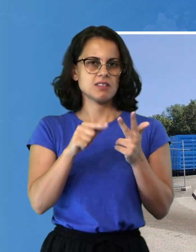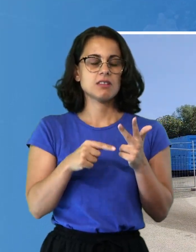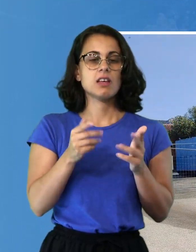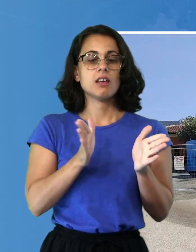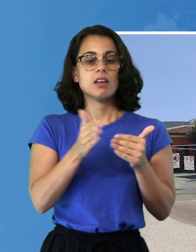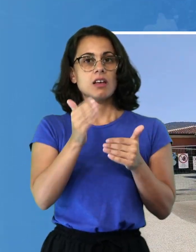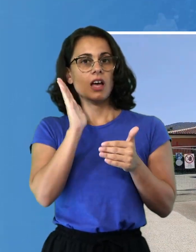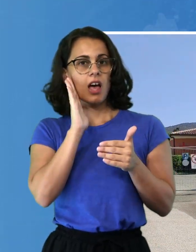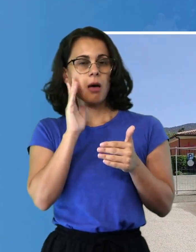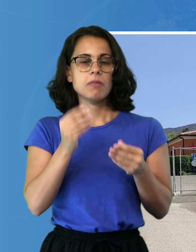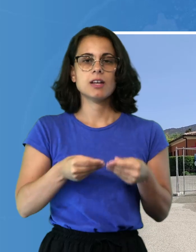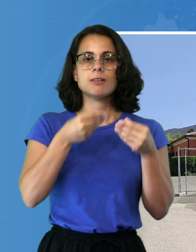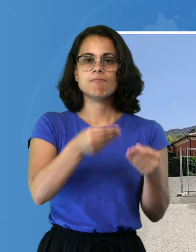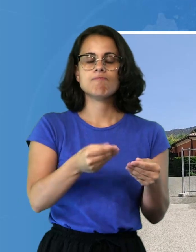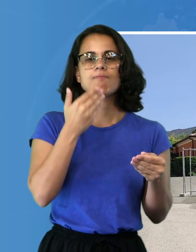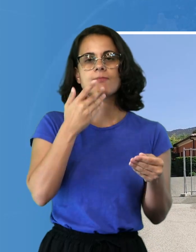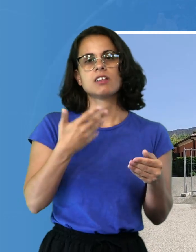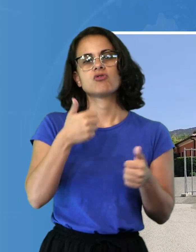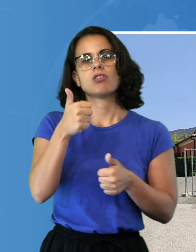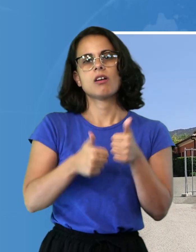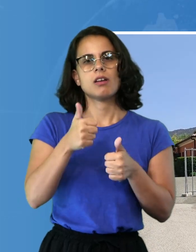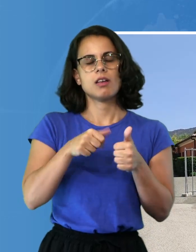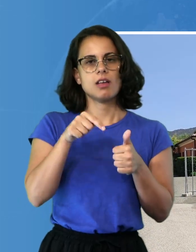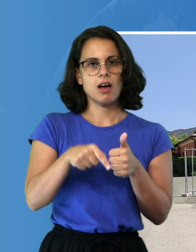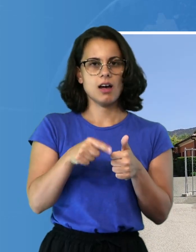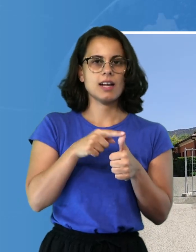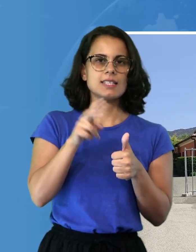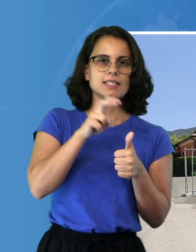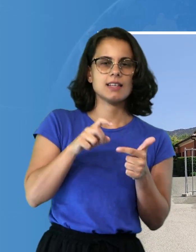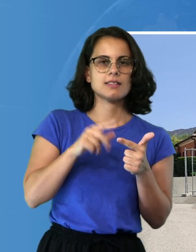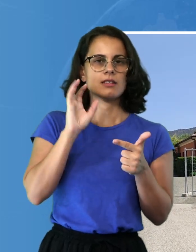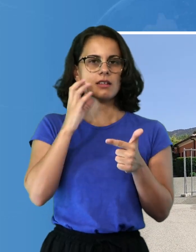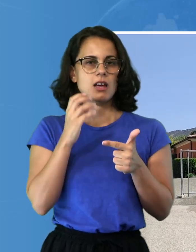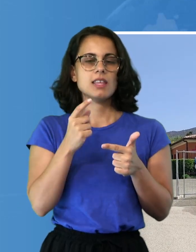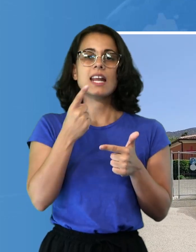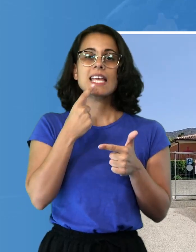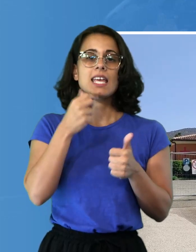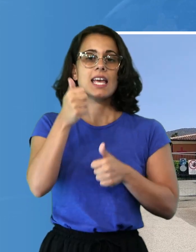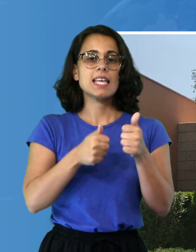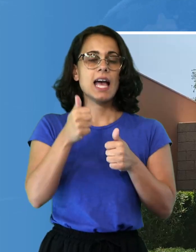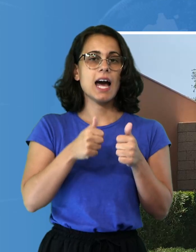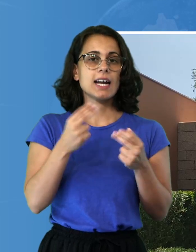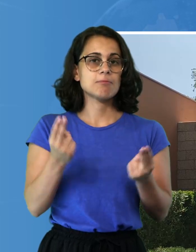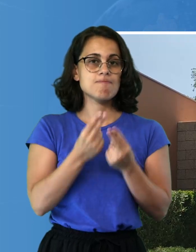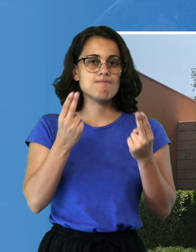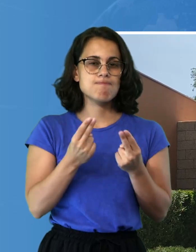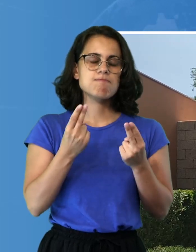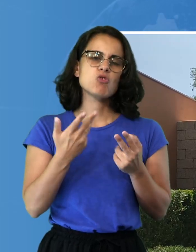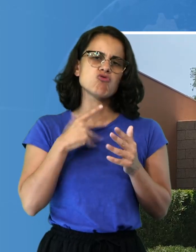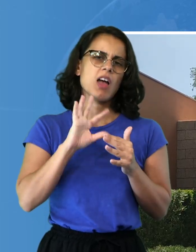tramite i bandi ERSU di Sassari e Cagliari tuttavia per coloro che non rientrino nei bandi sono disponibili ulteriori opzioni